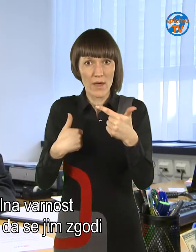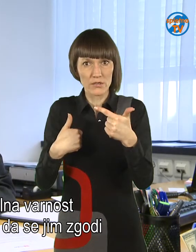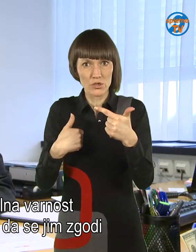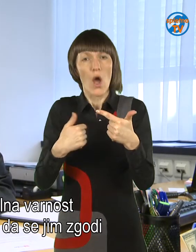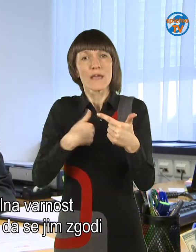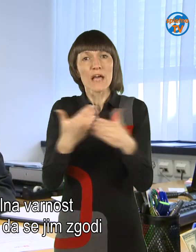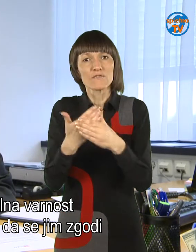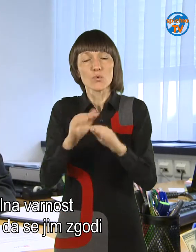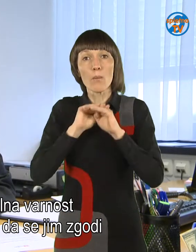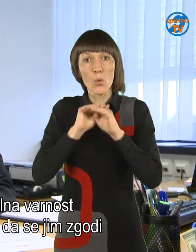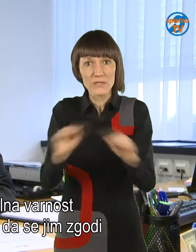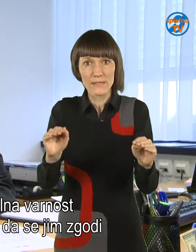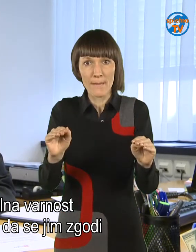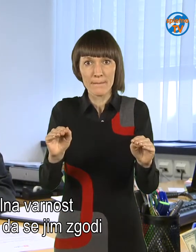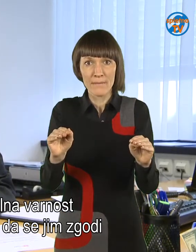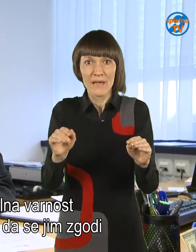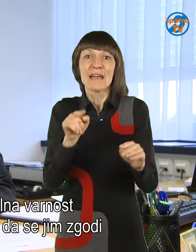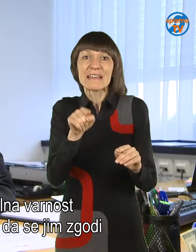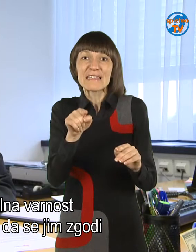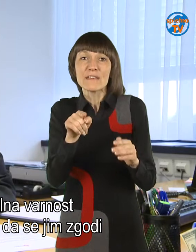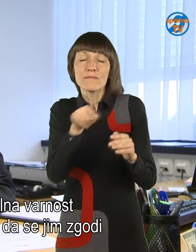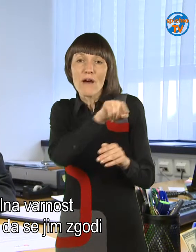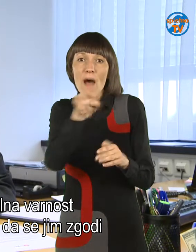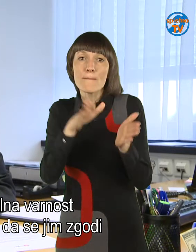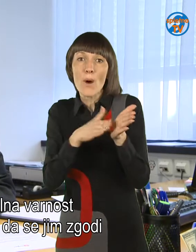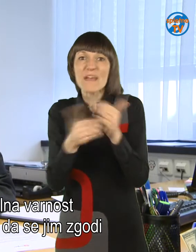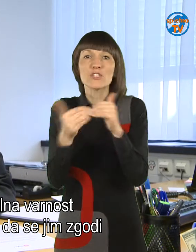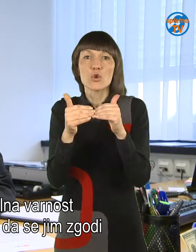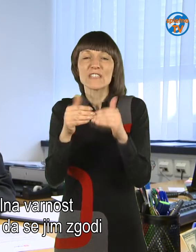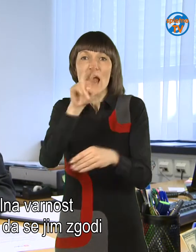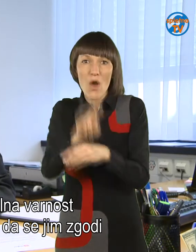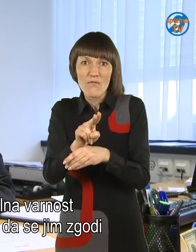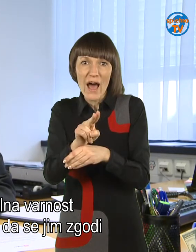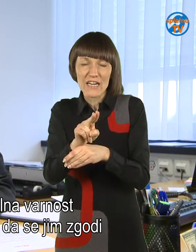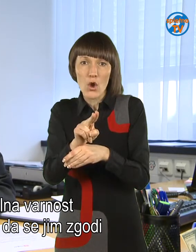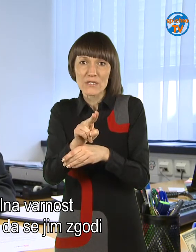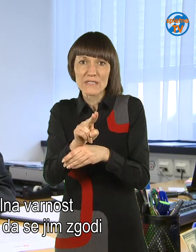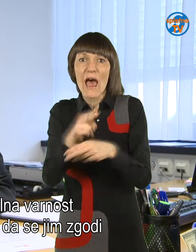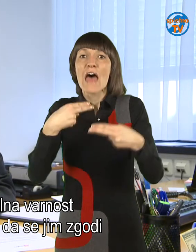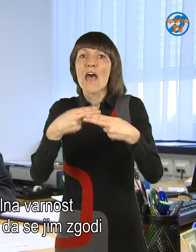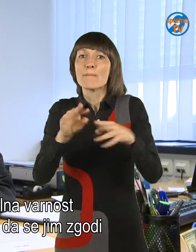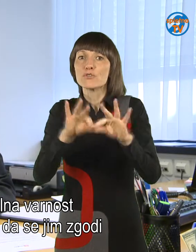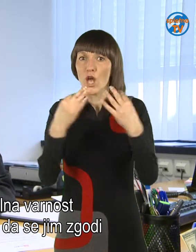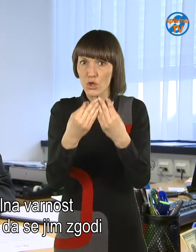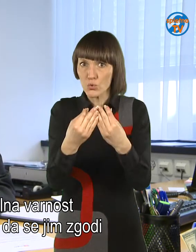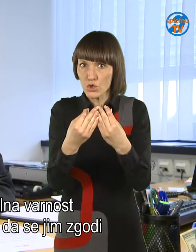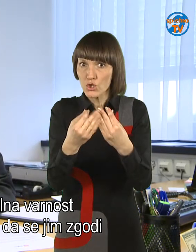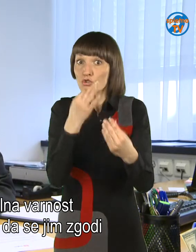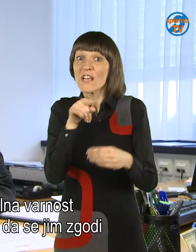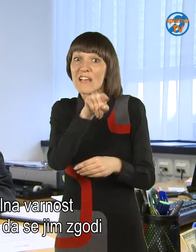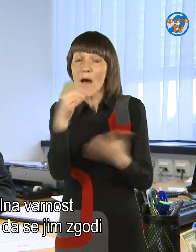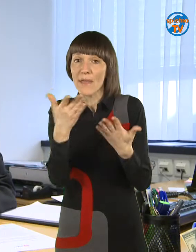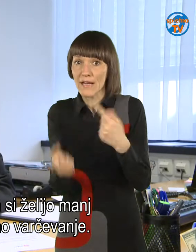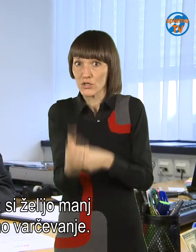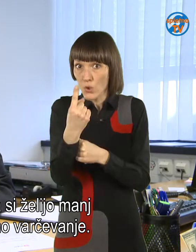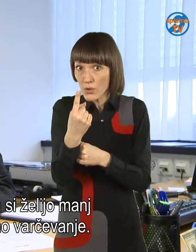bi priporočal vsem, ki skrbi socijalna varnost najbližjih, v primeru, da se jim zgodi najhujše. Po druge strani pa življajo